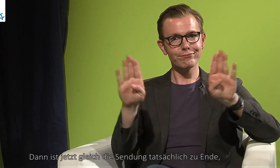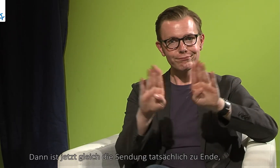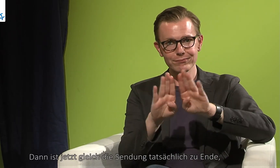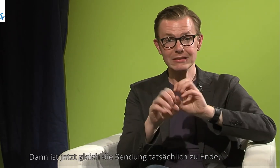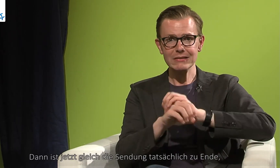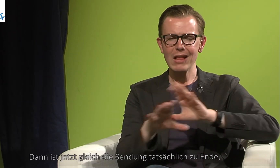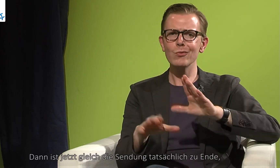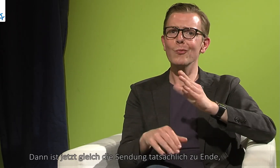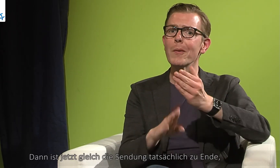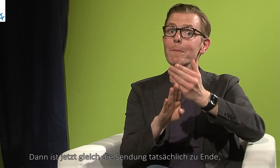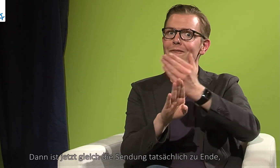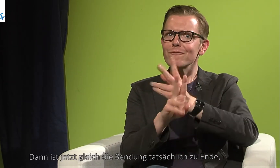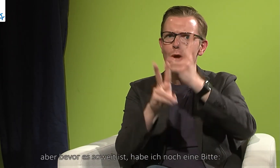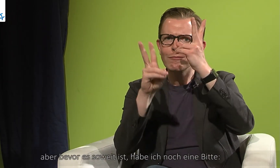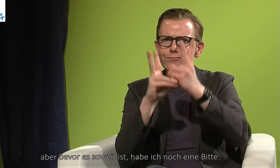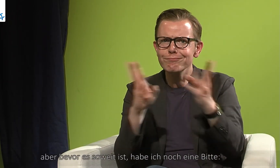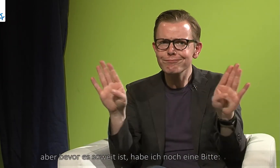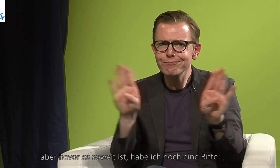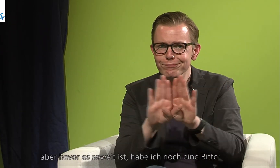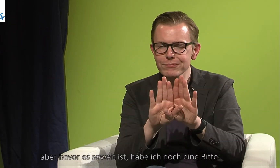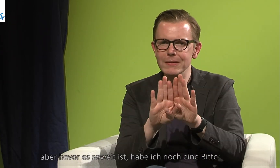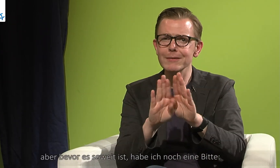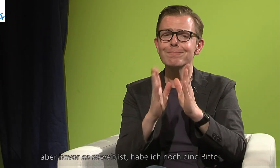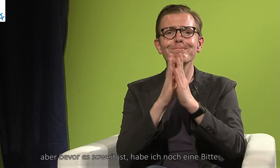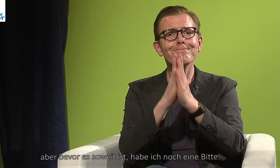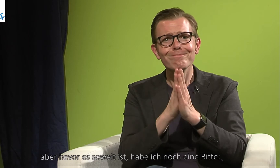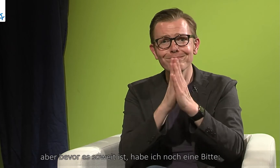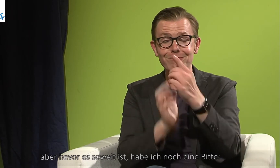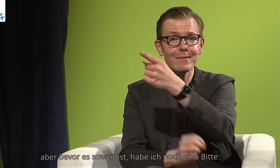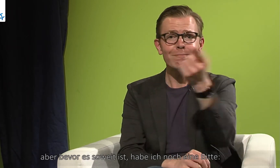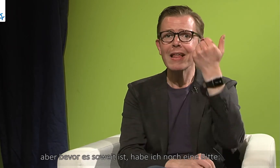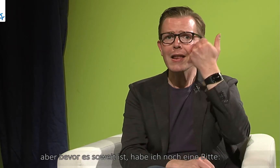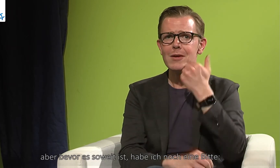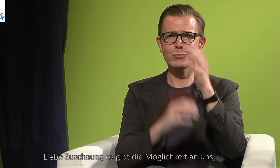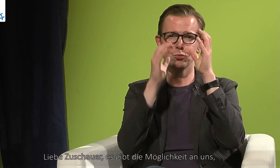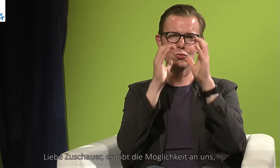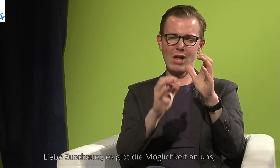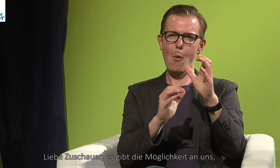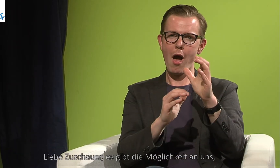Sendung tatsächlich zu Ende. Aber bevor es soweit ist, habe ich noch eine Bitte, liebe Zuschauer.